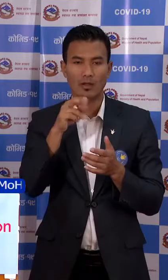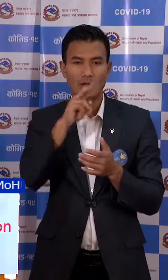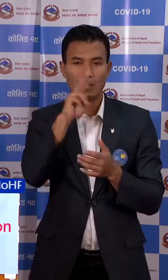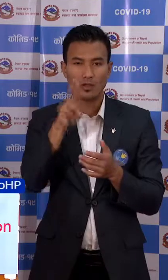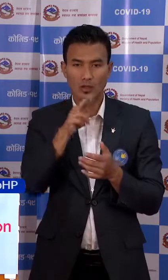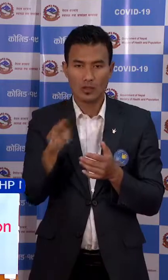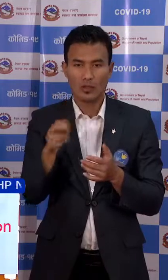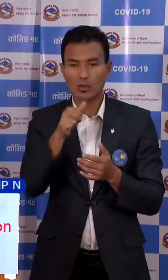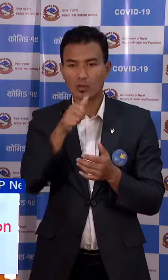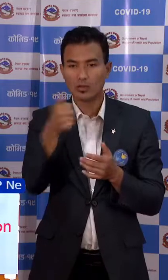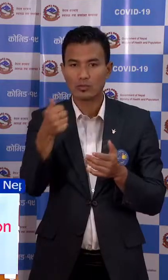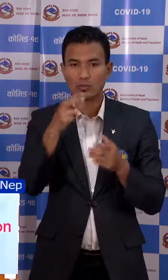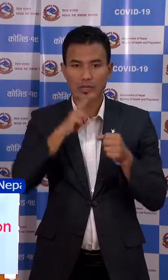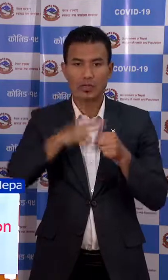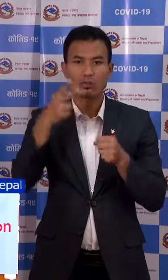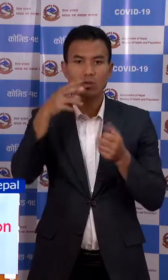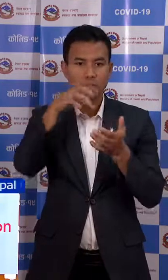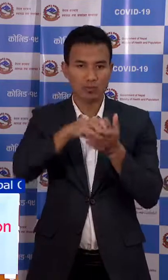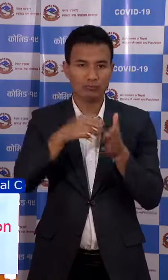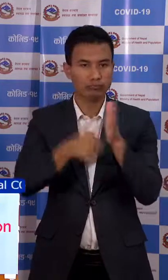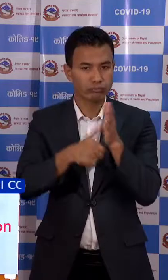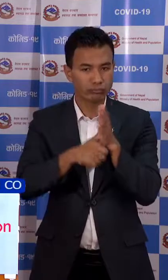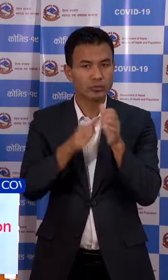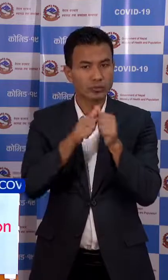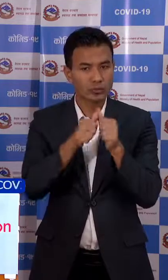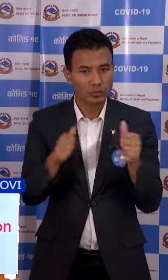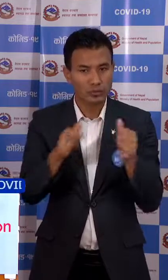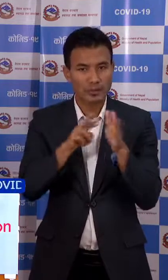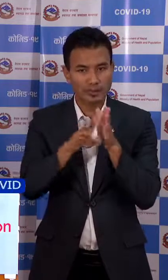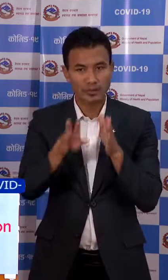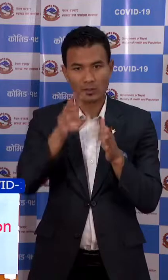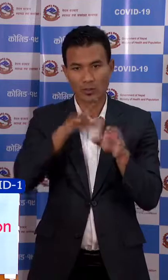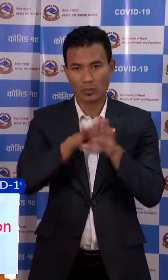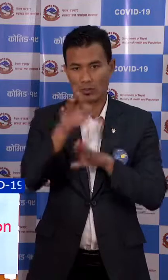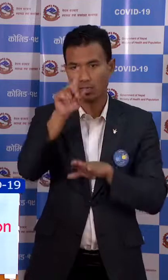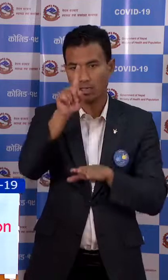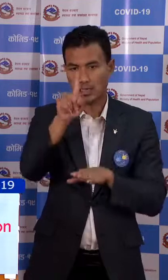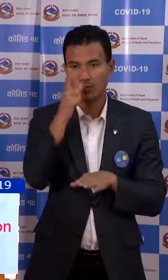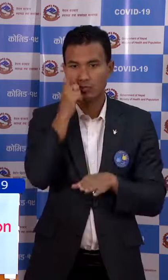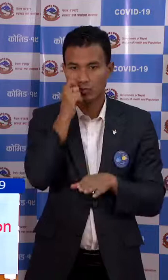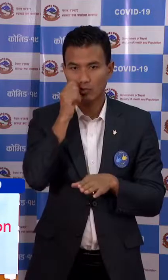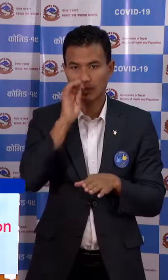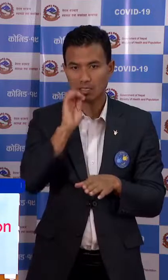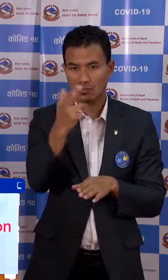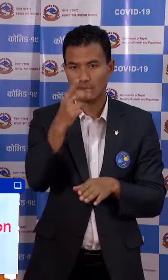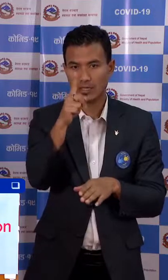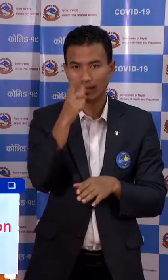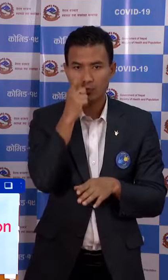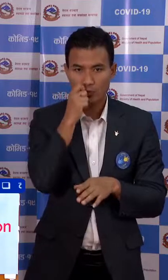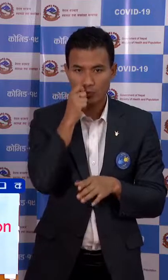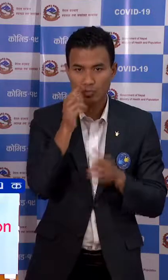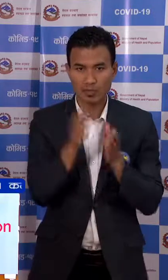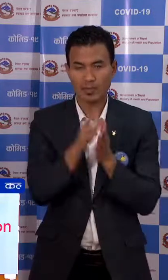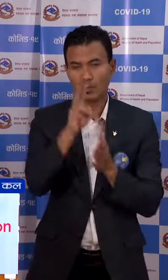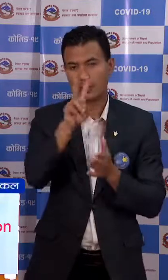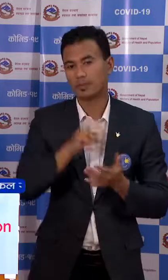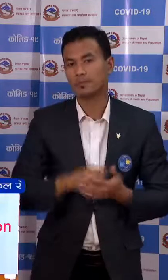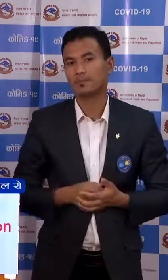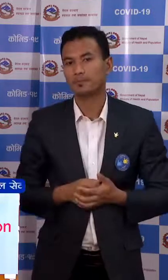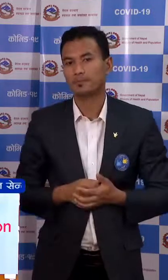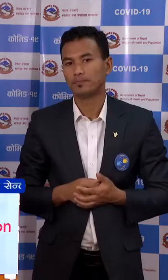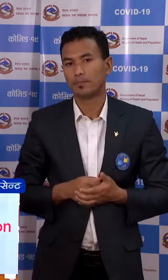अनुसंदान तता तालिम केंद्र हेट उड़ा में रौता हट का 1 पुरुस र सिंदुली का 1 पुरुस गरी दुई जना